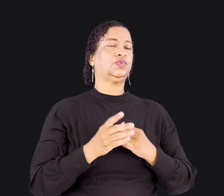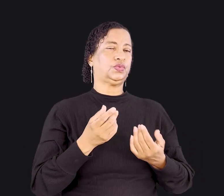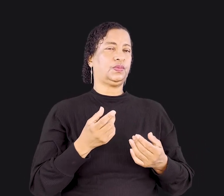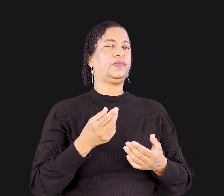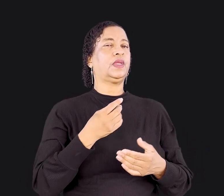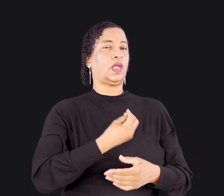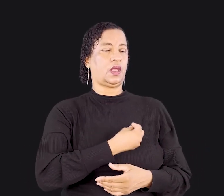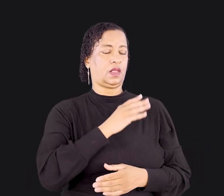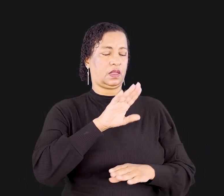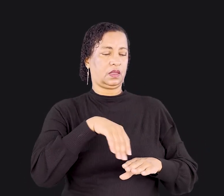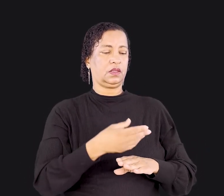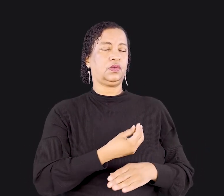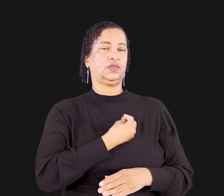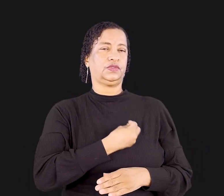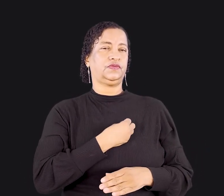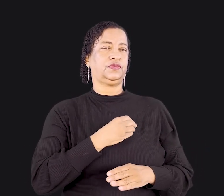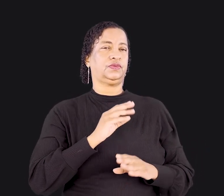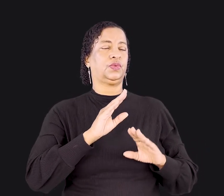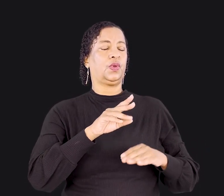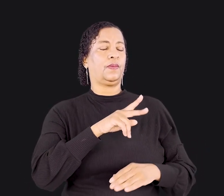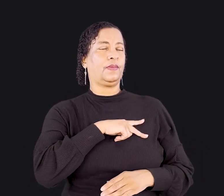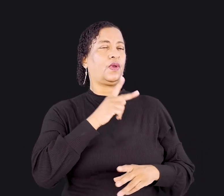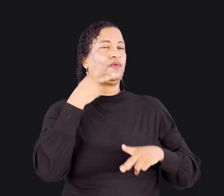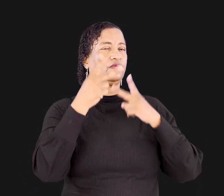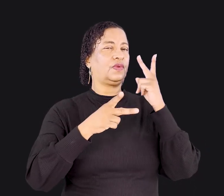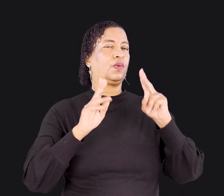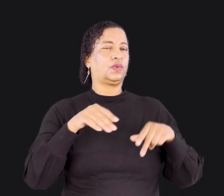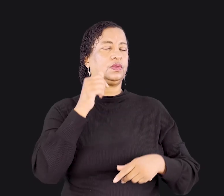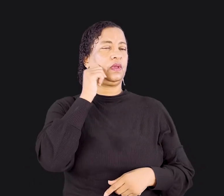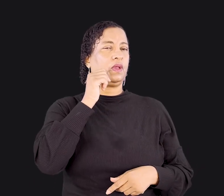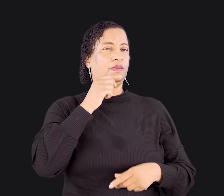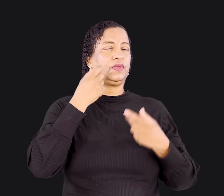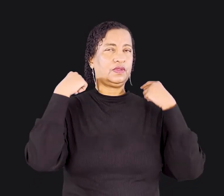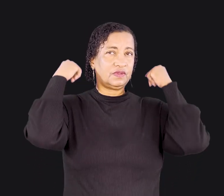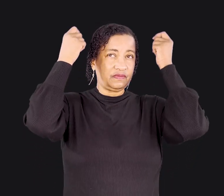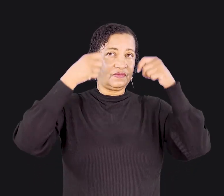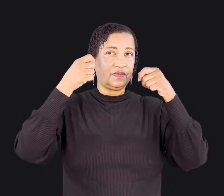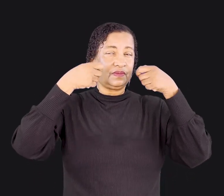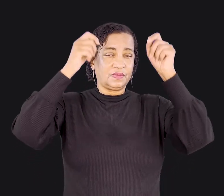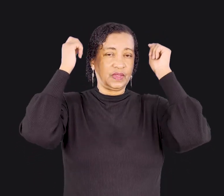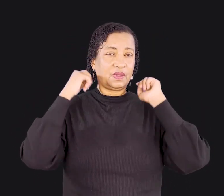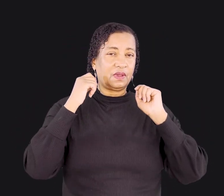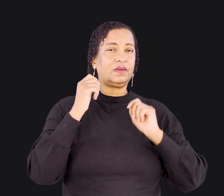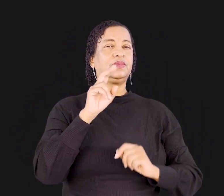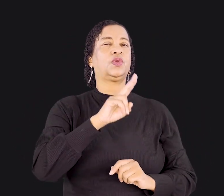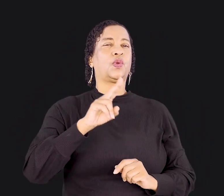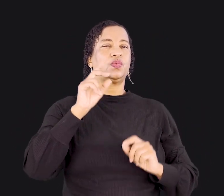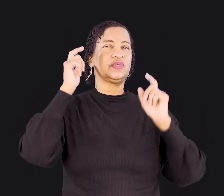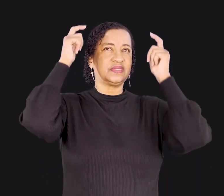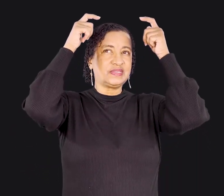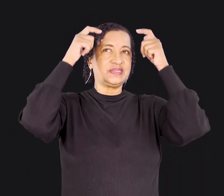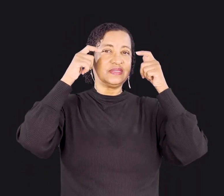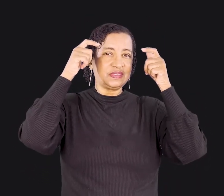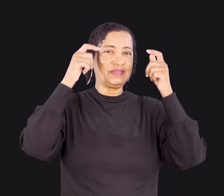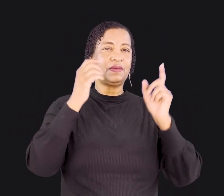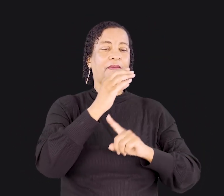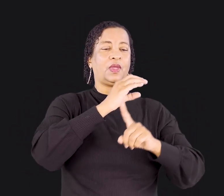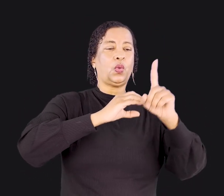sobre estar coberta ou descoberta, ele não estava falando sobre usar ou não usar chapéus durante o curto da igreja. Não é isso.